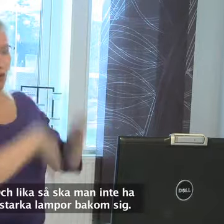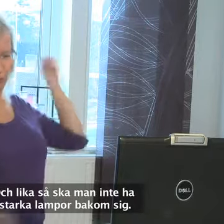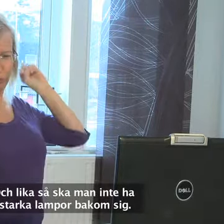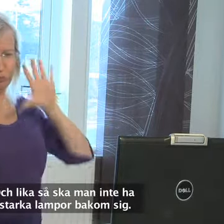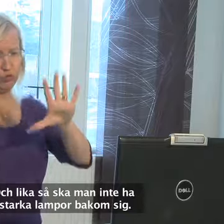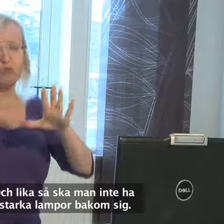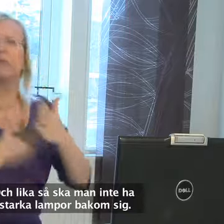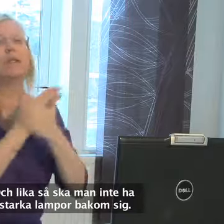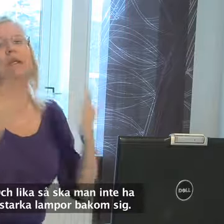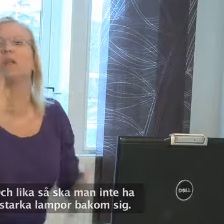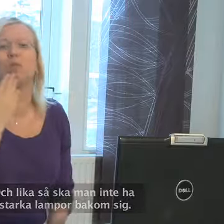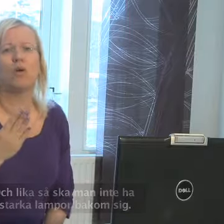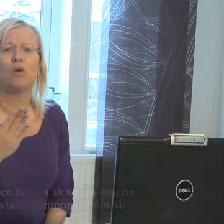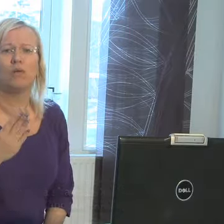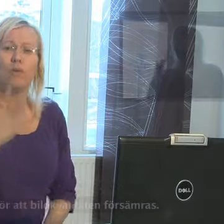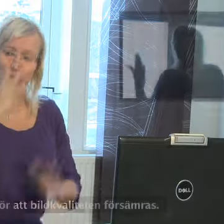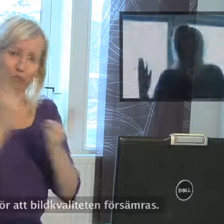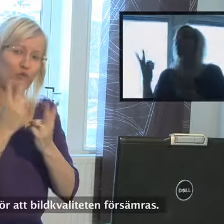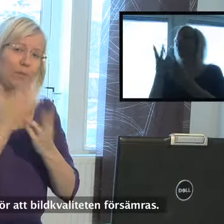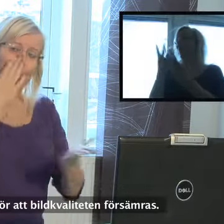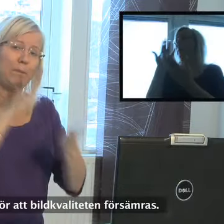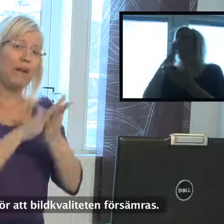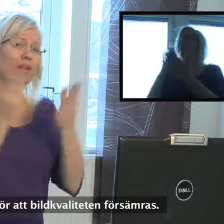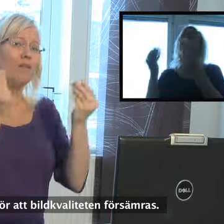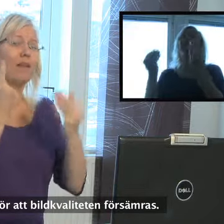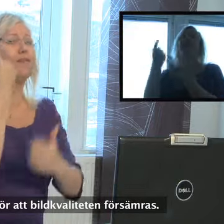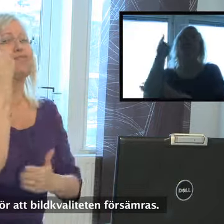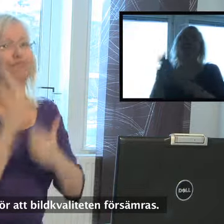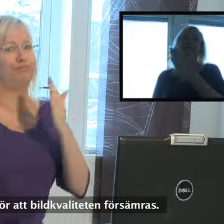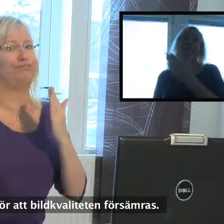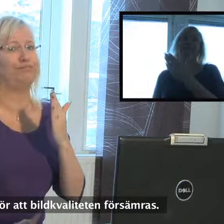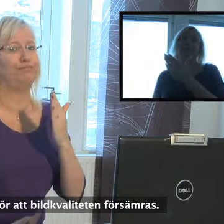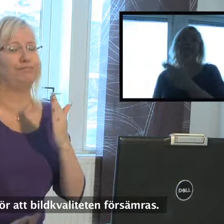ha starka lampor bakan sig heller som är riktade mot skärmen. För det gör att bildkvaliteten försämras.